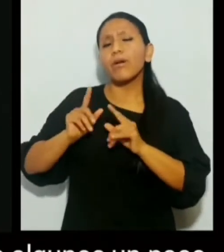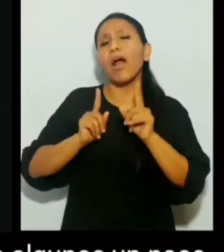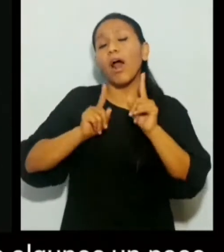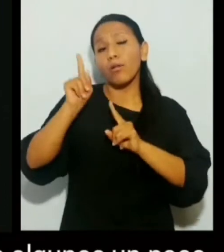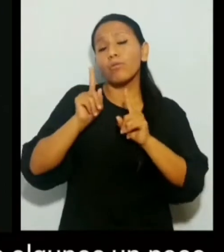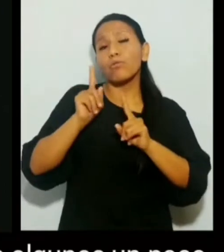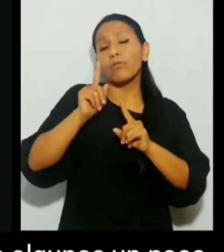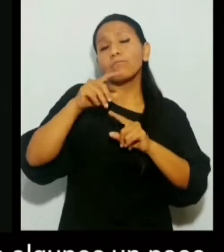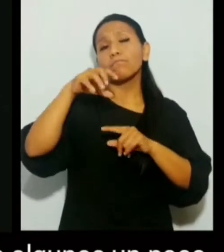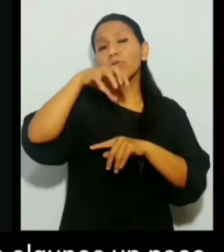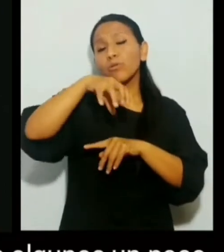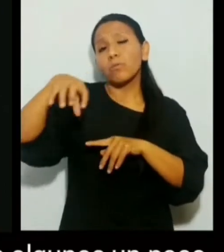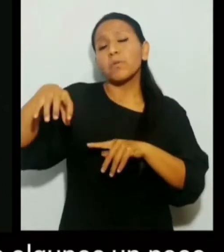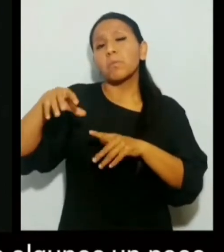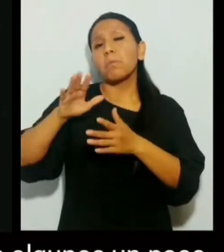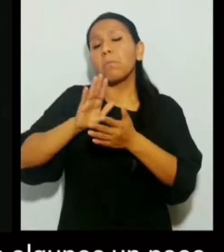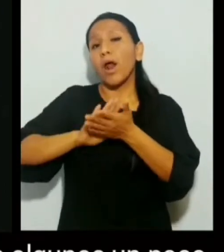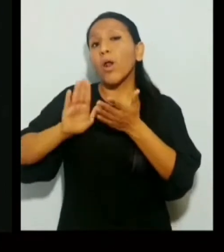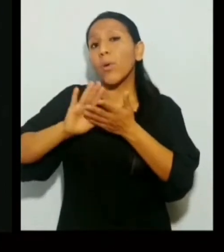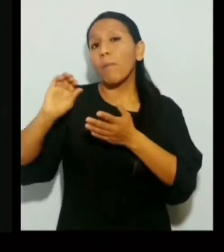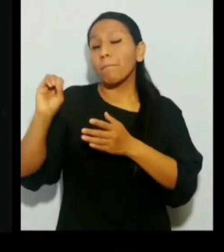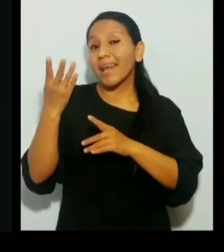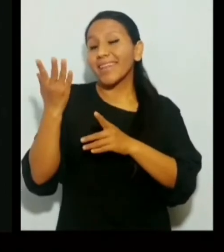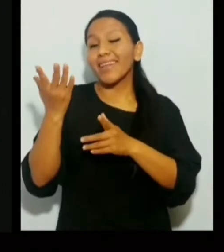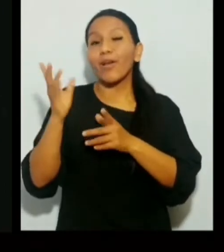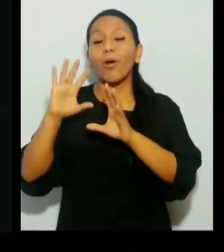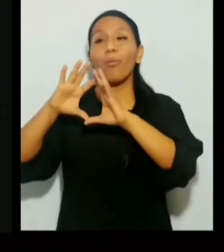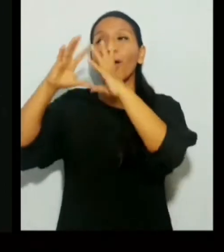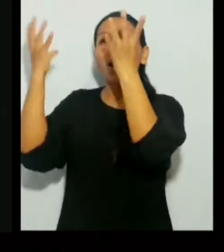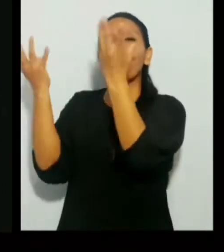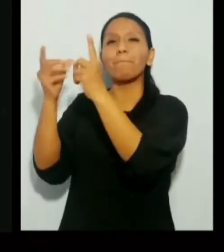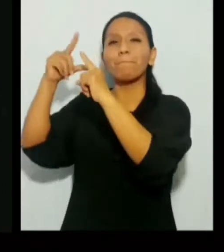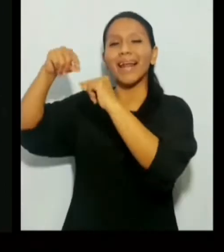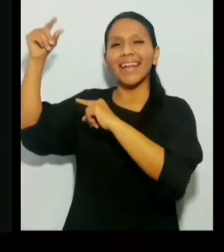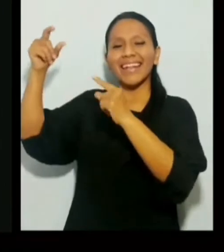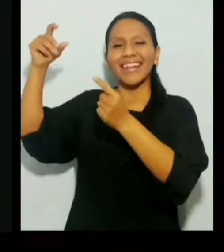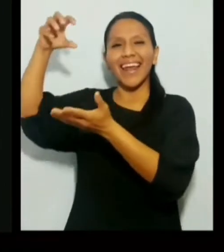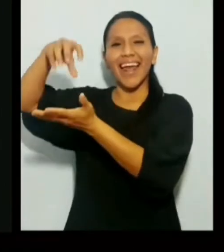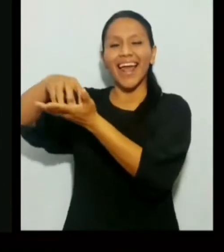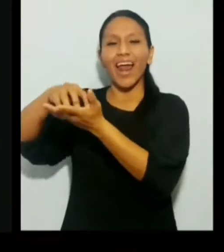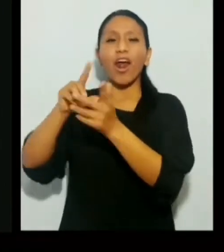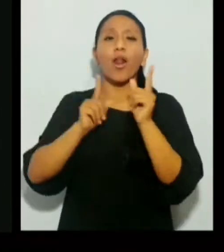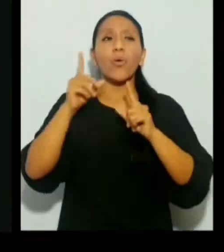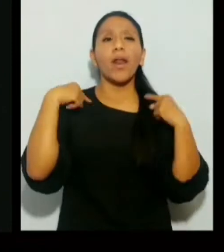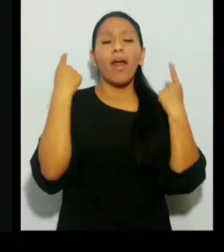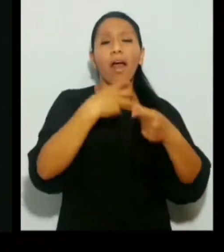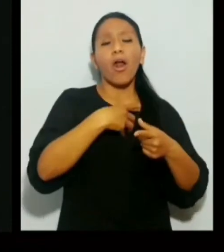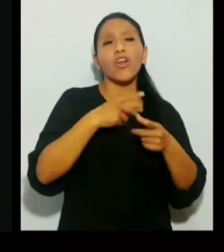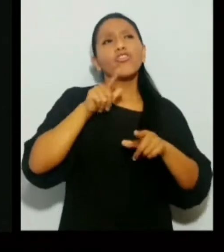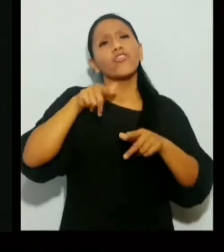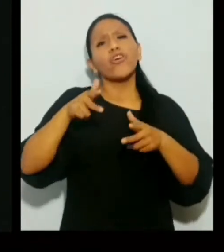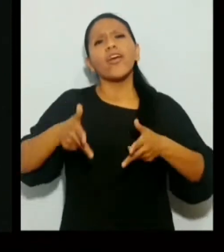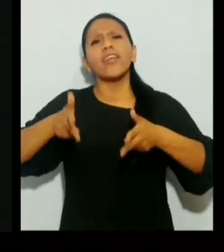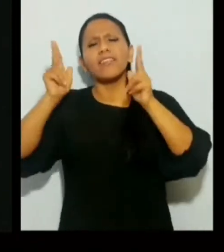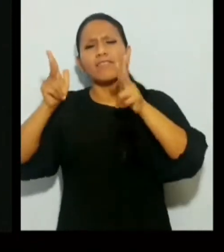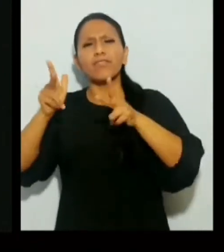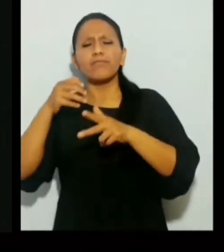también con algunos un poco más modernos como el planetario, algunas aulas y otros edificios también importantes.